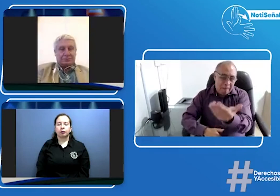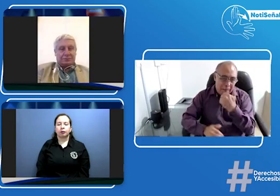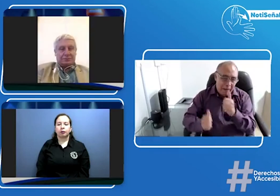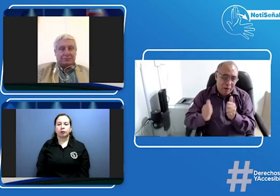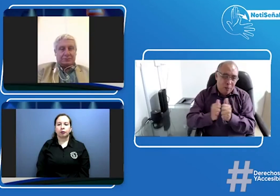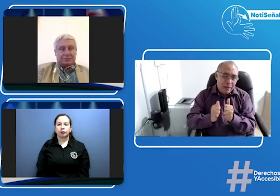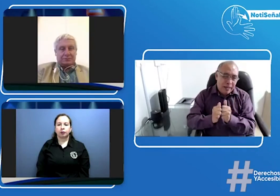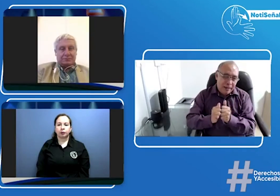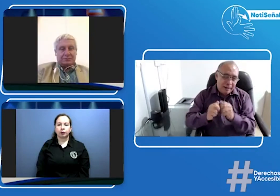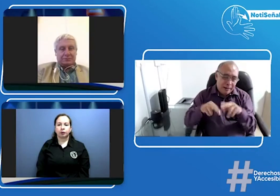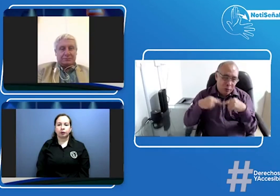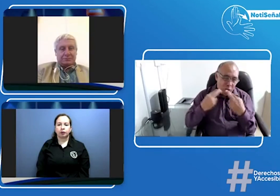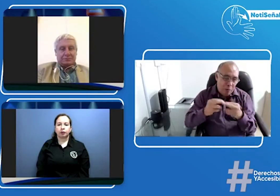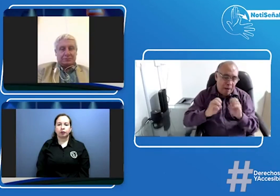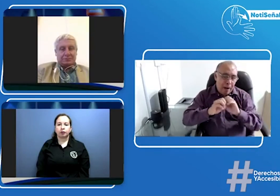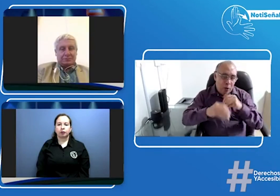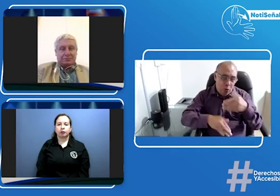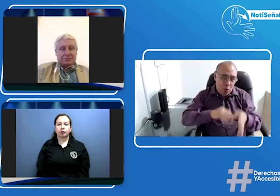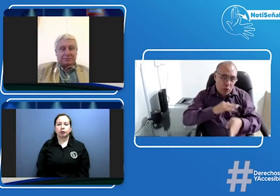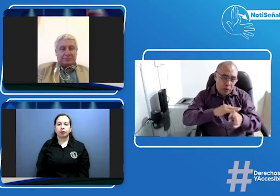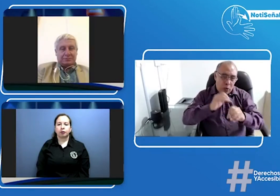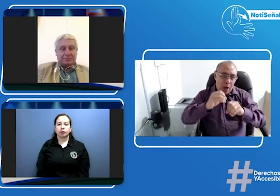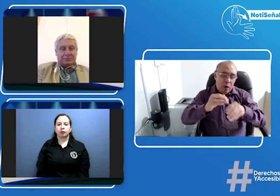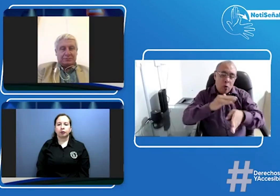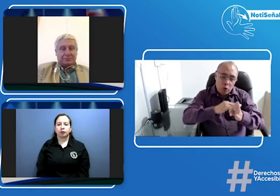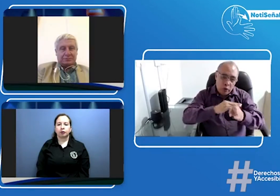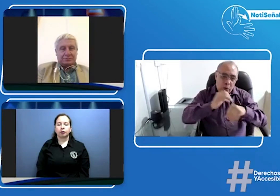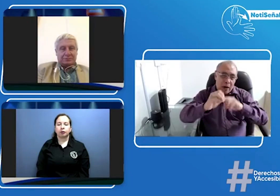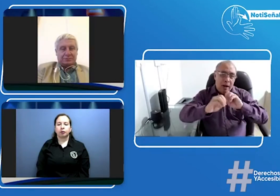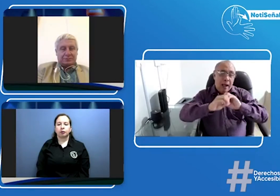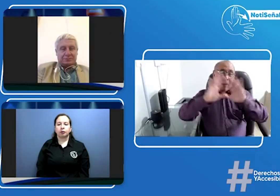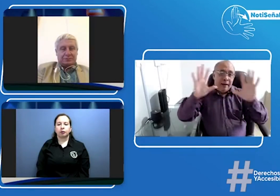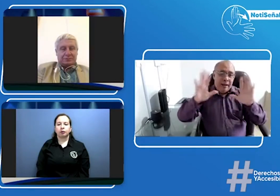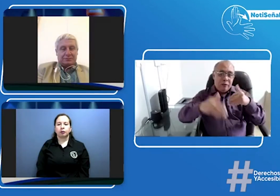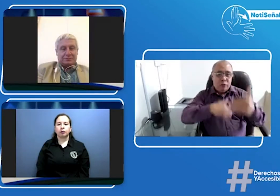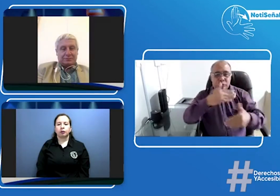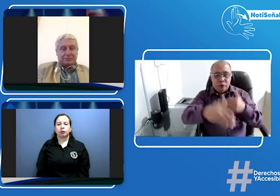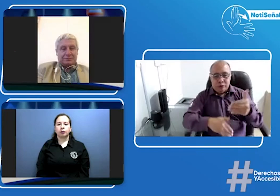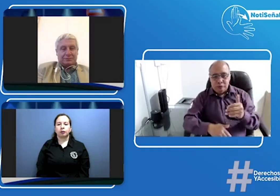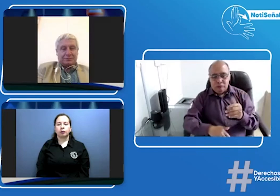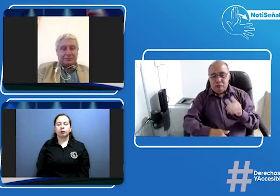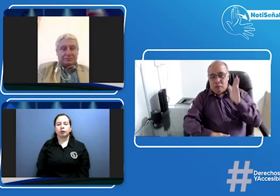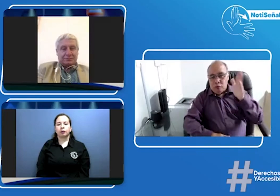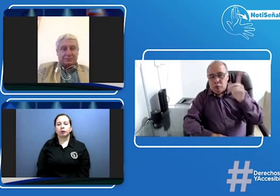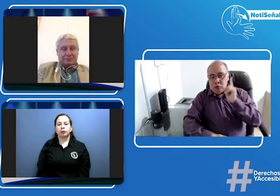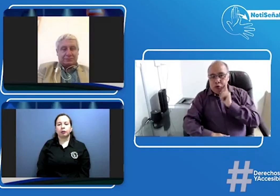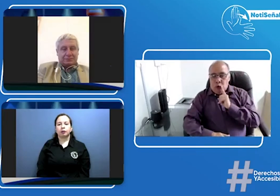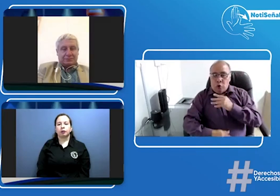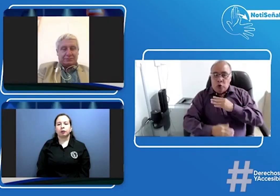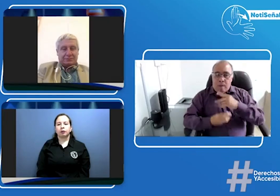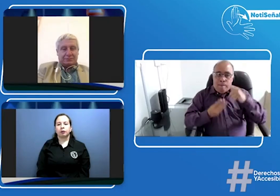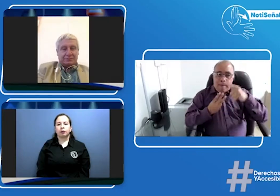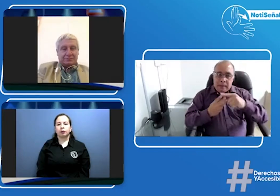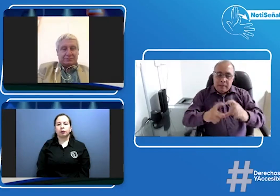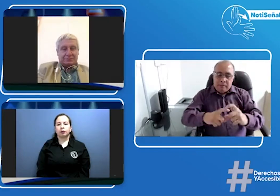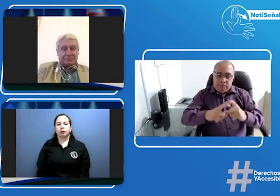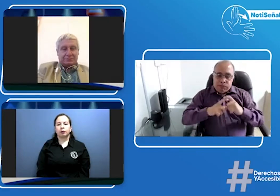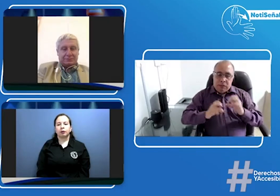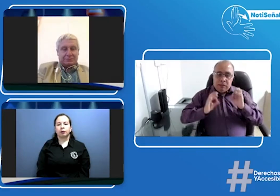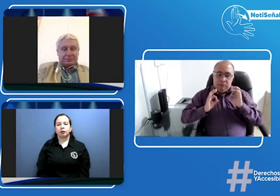doctor Albeiro muchas gracias y lo estaremos pues convocando nuevamente para otros espacios más adelante también para